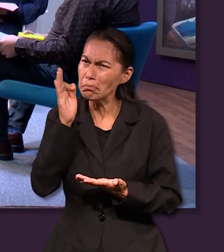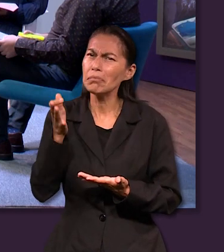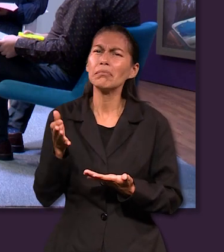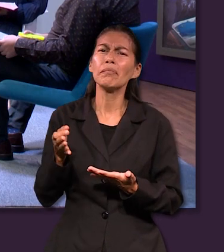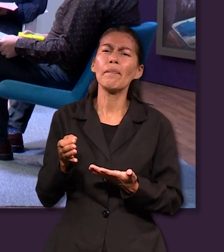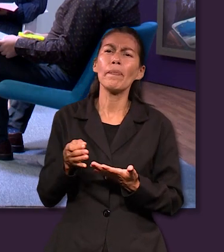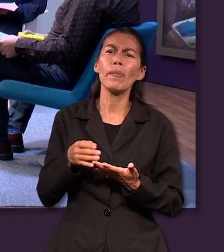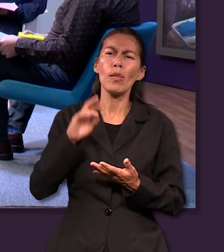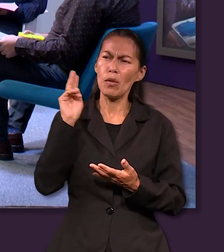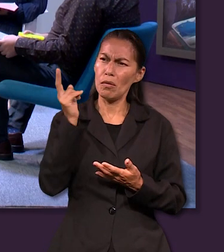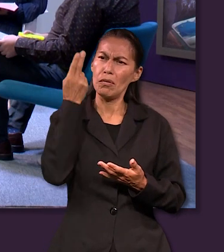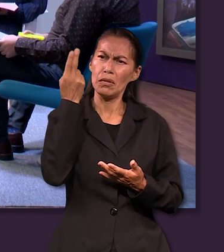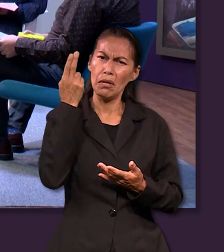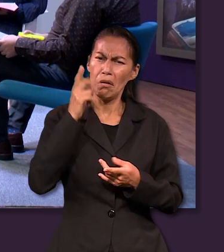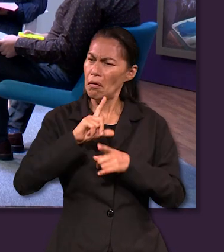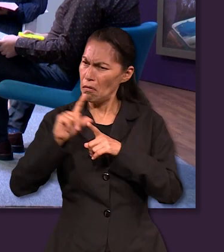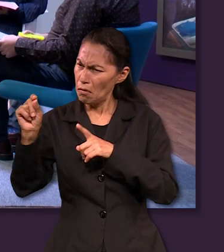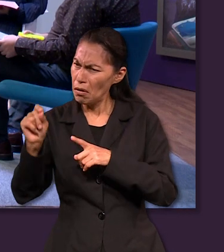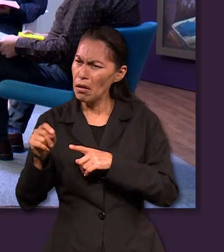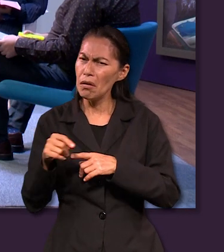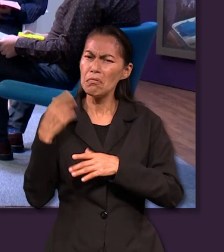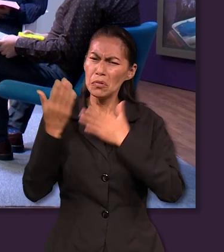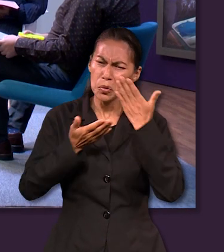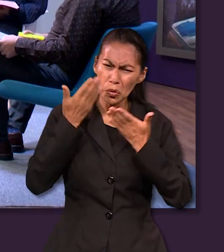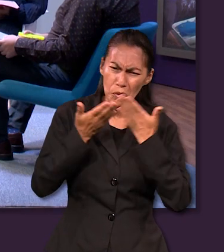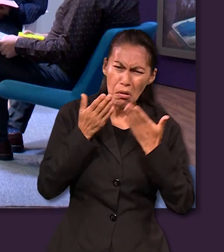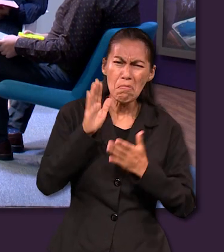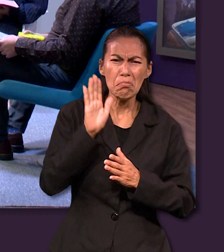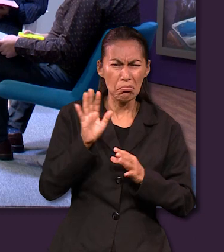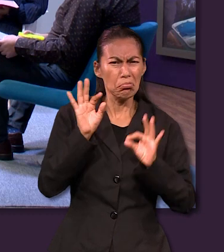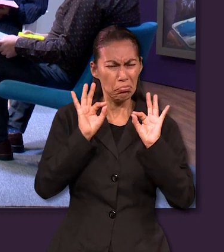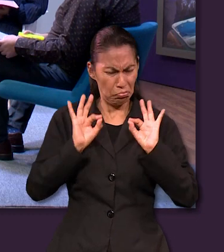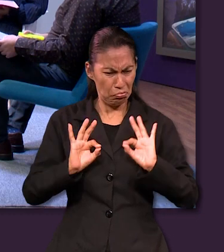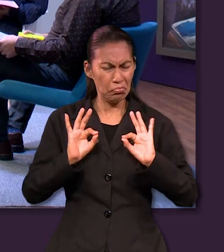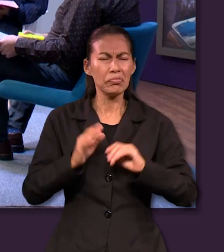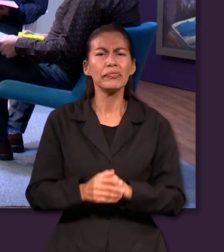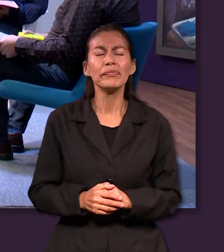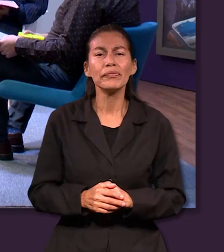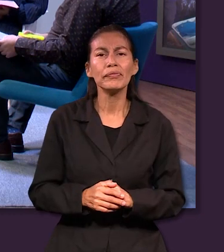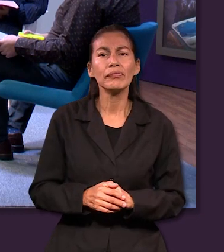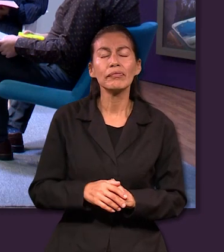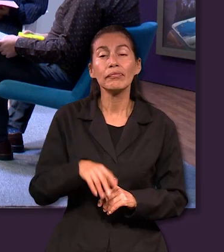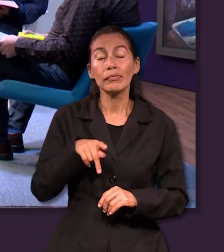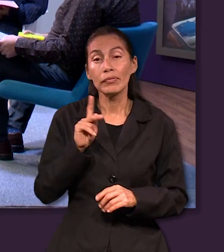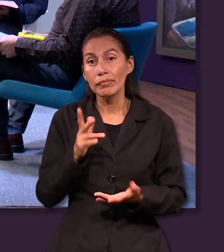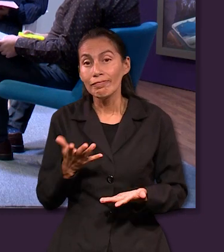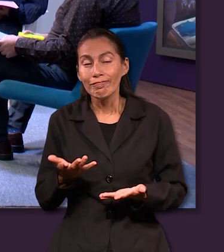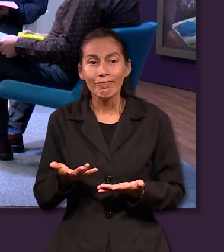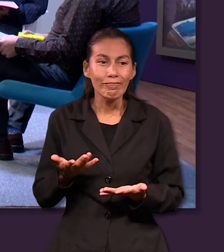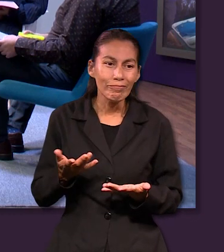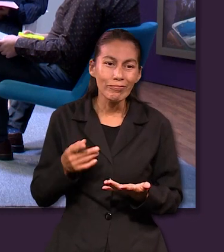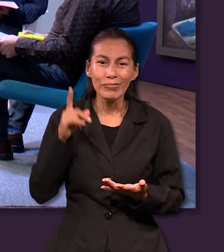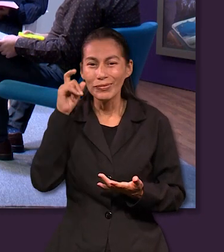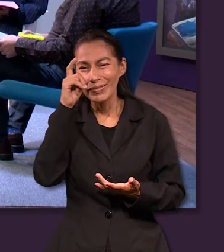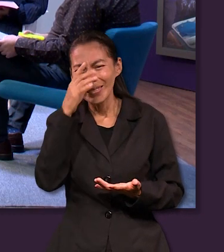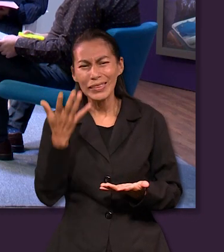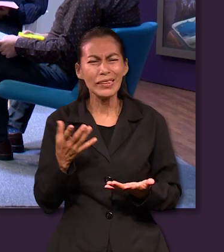así que se fue a la universidad y parecía que todo estaba saliendo bien sin embargo luego se vino un